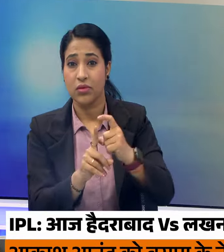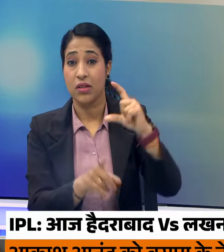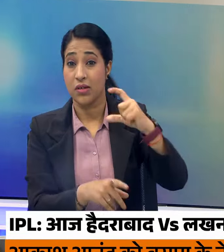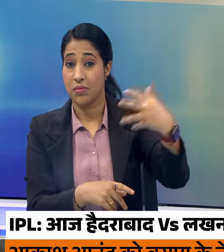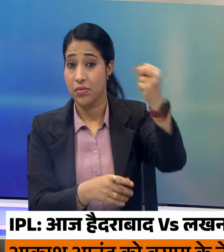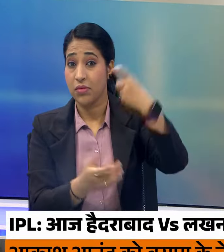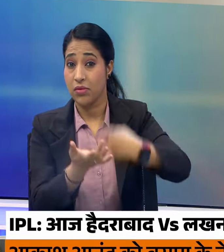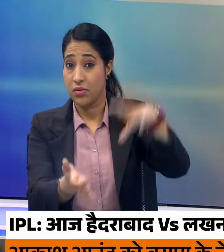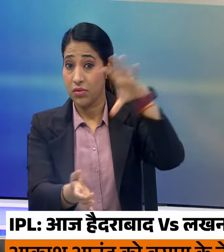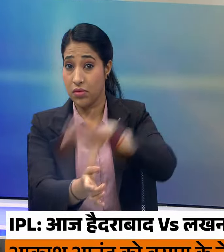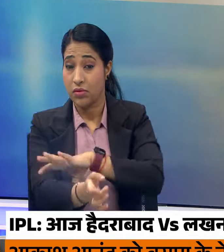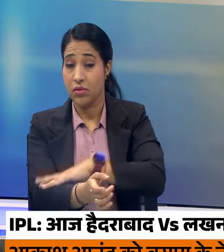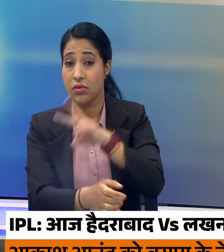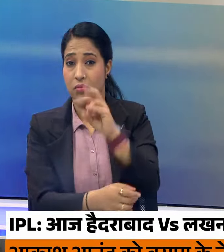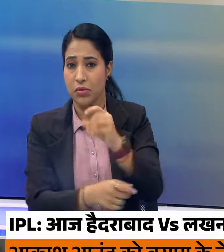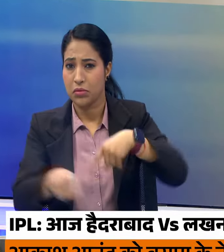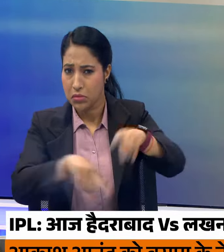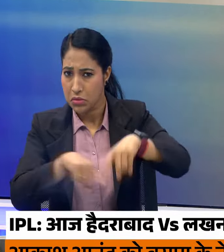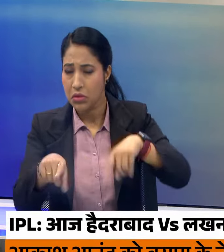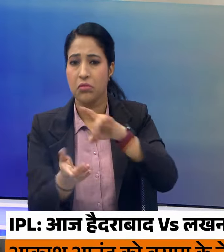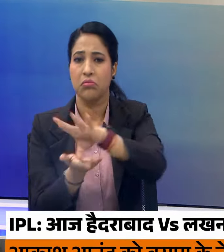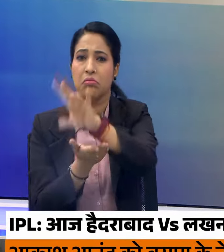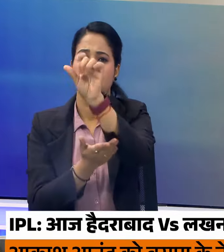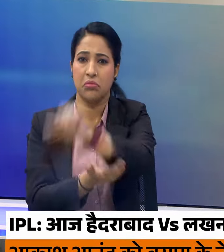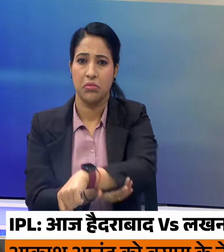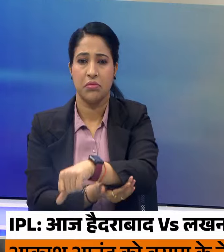राजिस्थान रॉयल्स को 20 रन से हराया